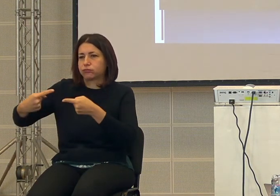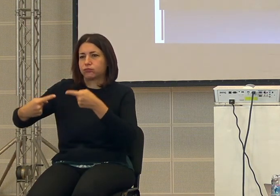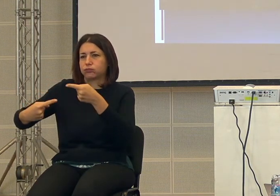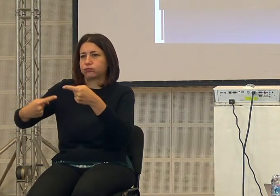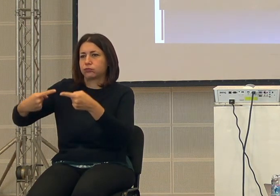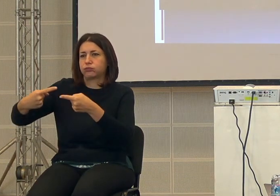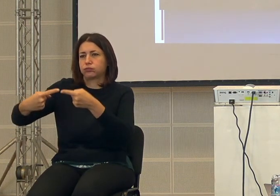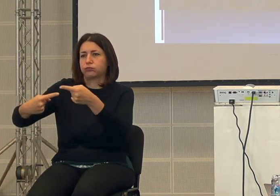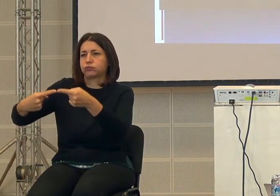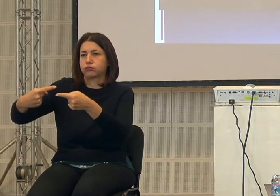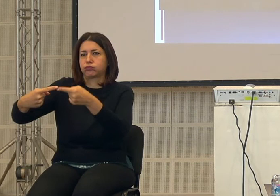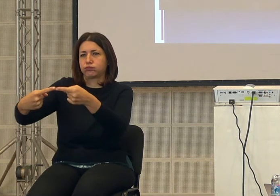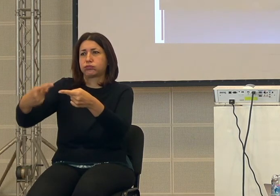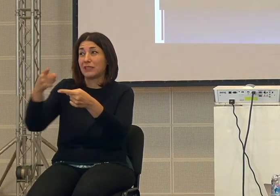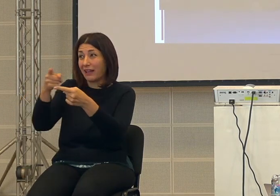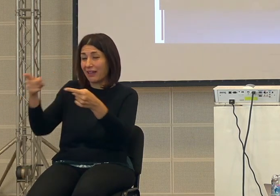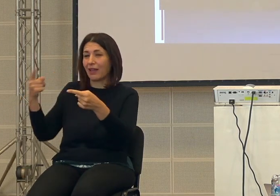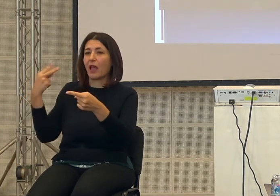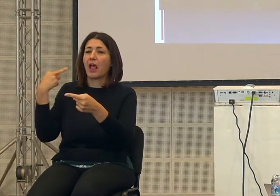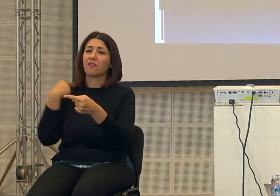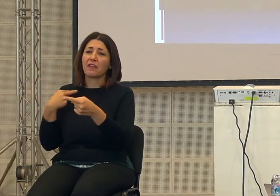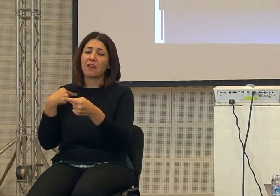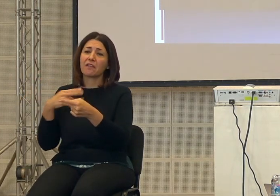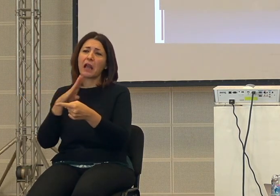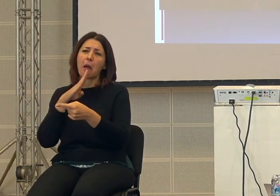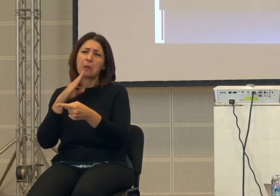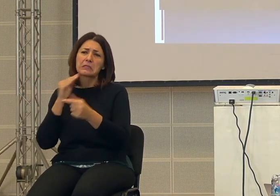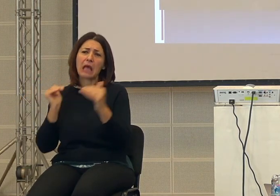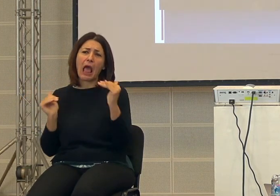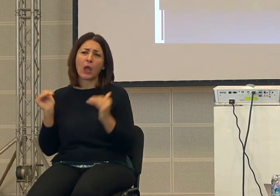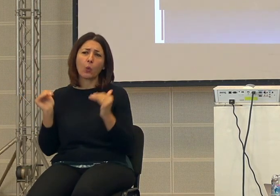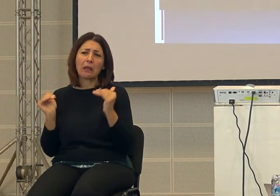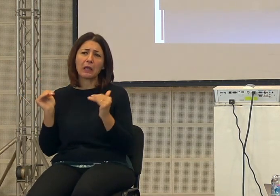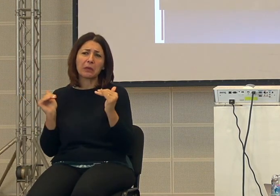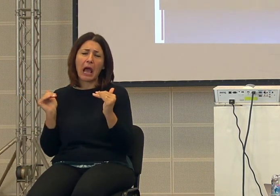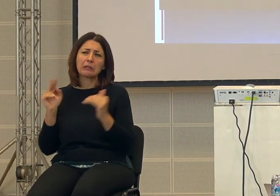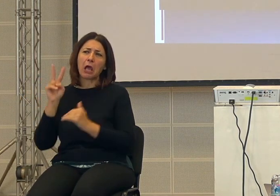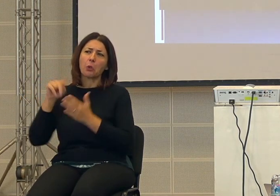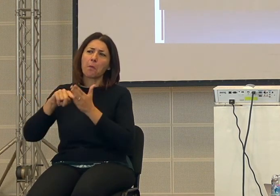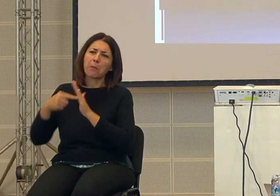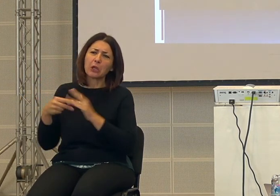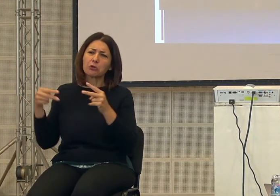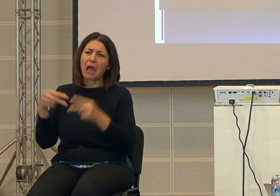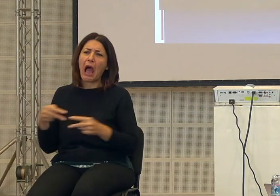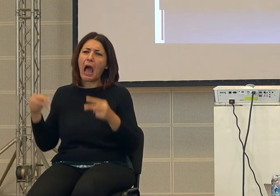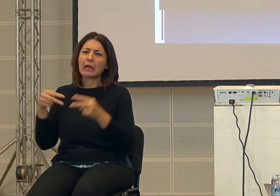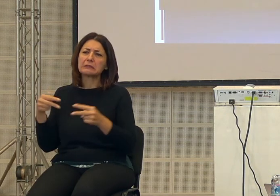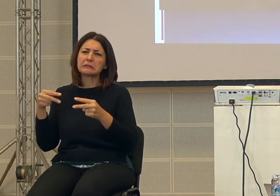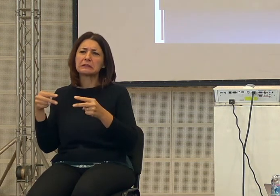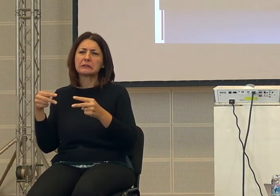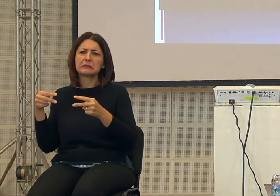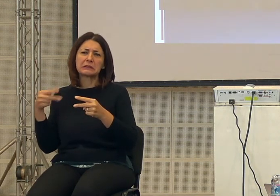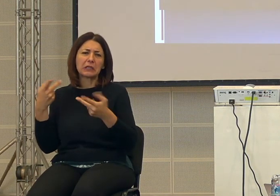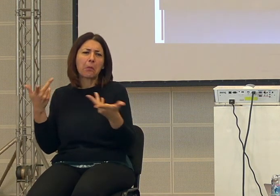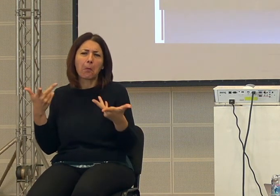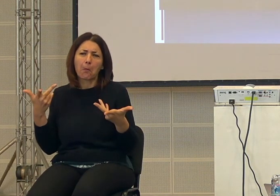vivevano in maniera abbastanza equilibrata insomma che per due milioni di anni non si sono dato molto fastidio non hanno